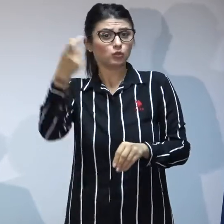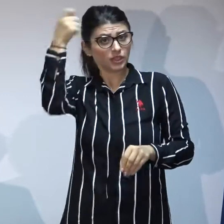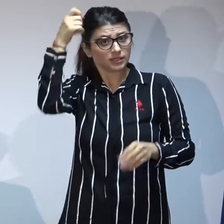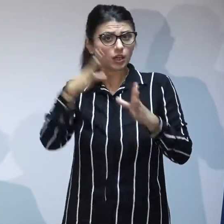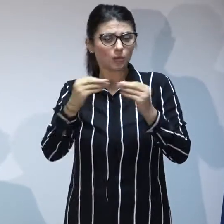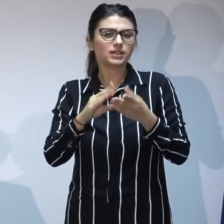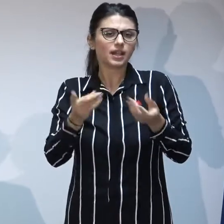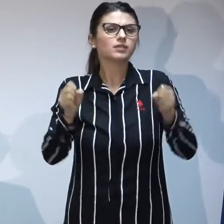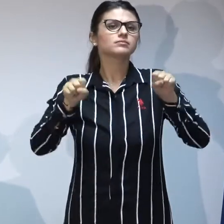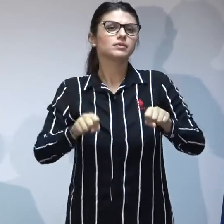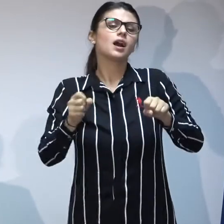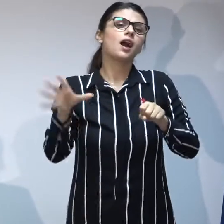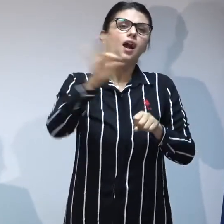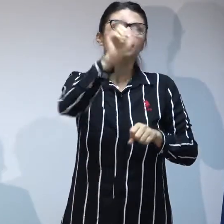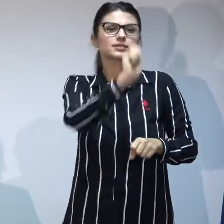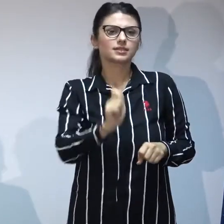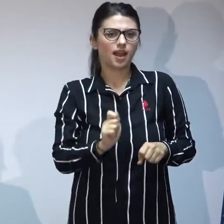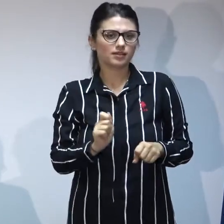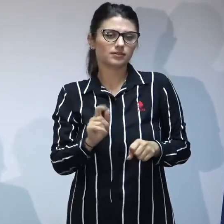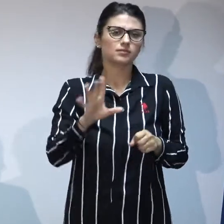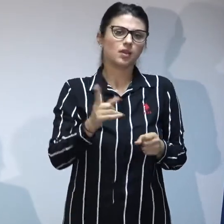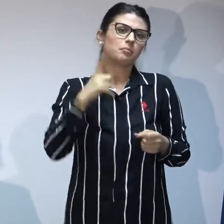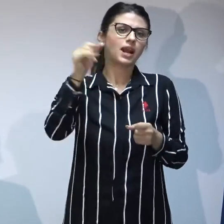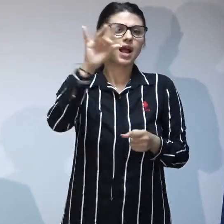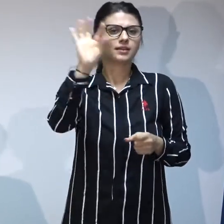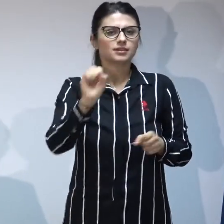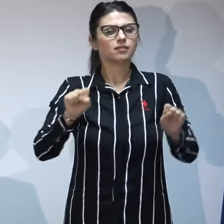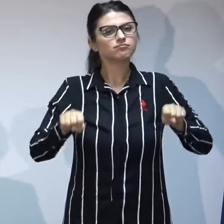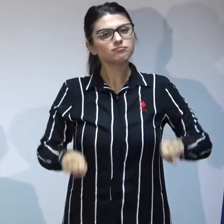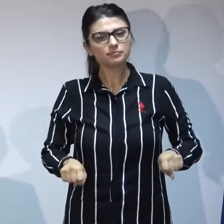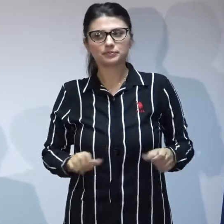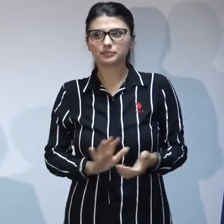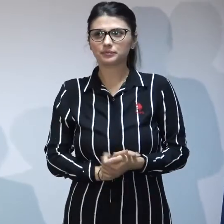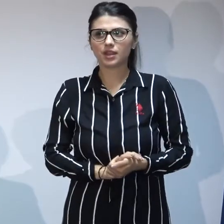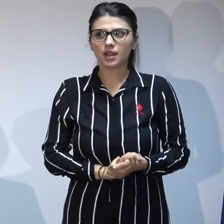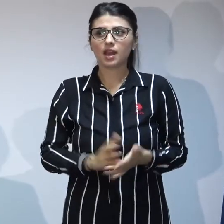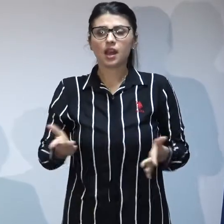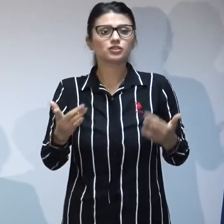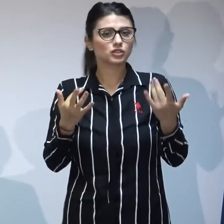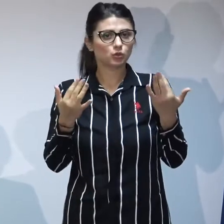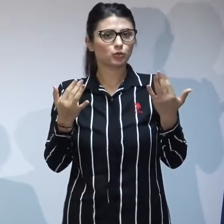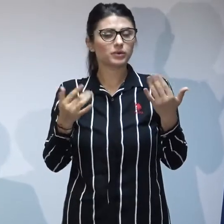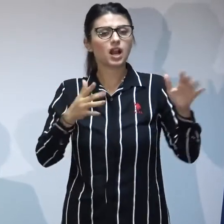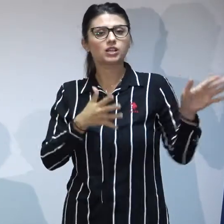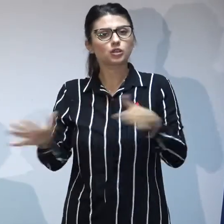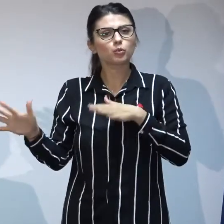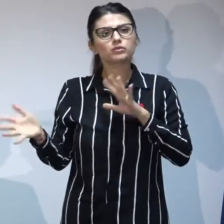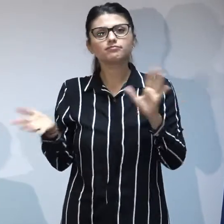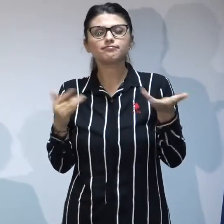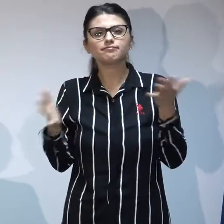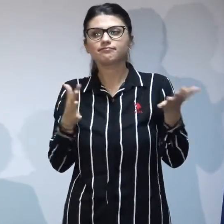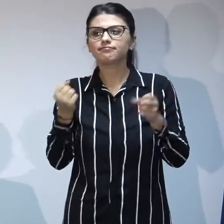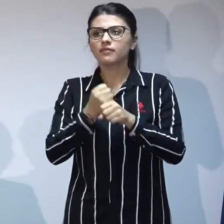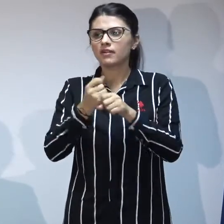locuiește într-o altă țară decât România. Și de la aceste cifre am pornit cumva de